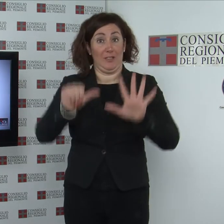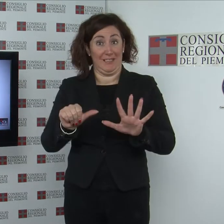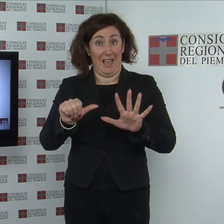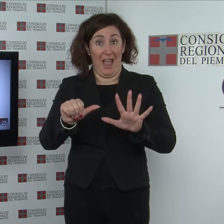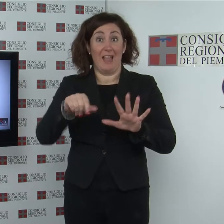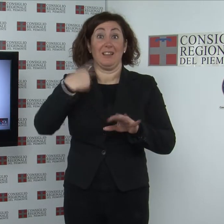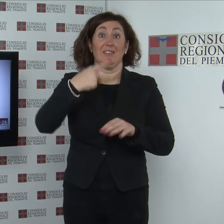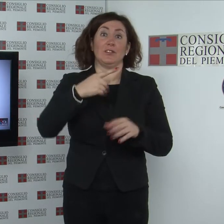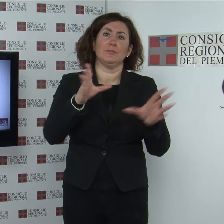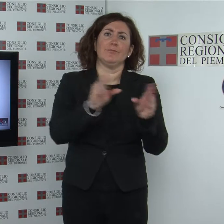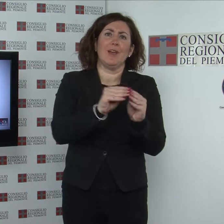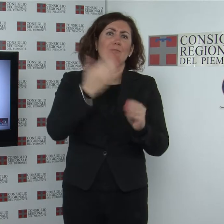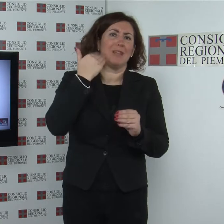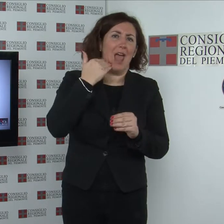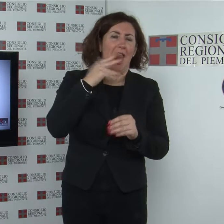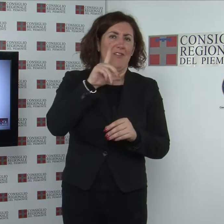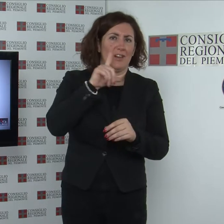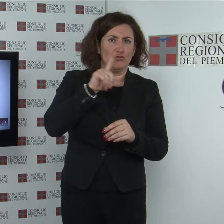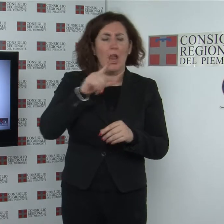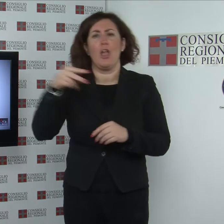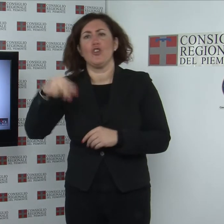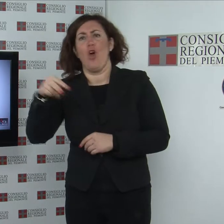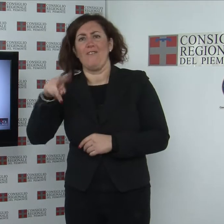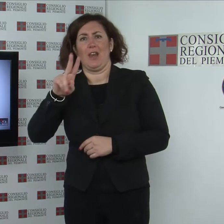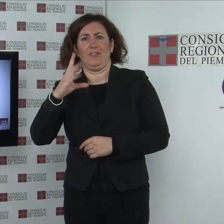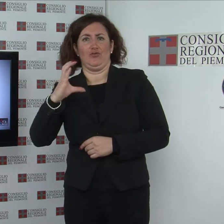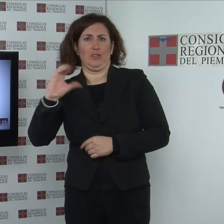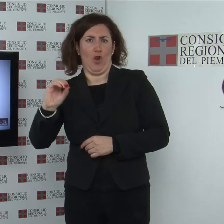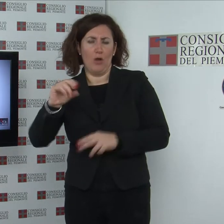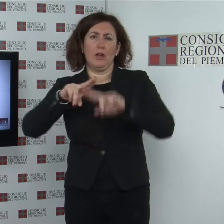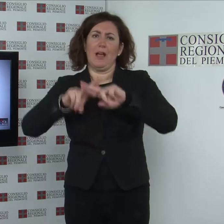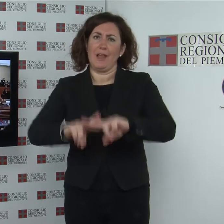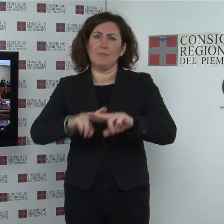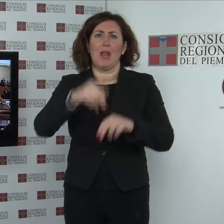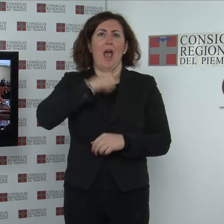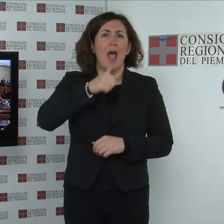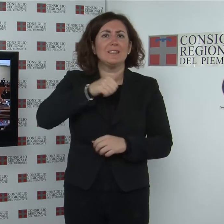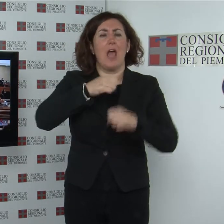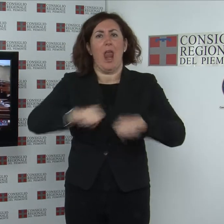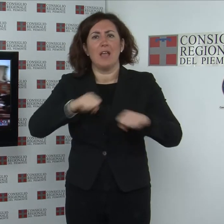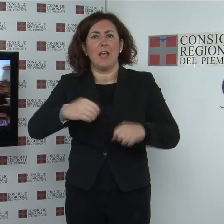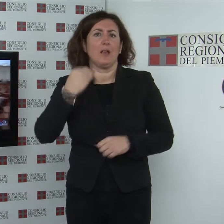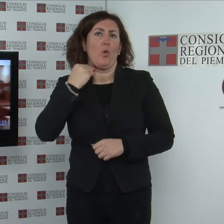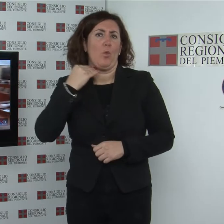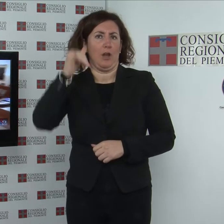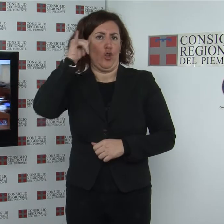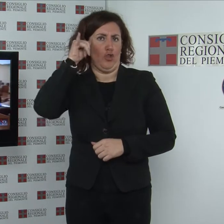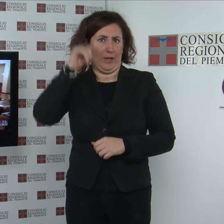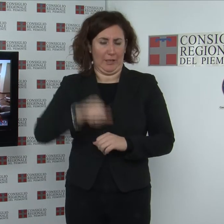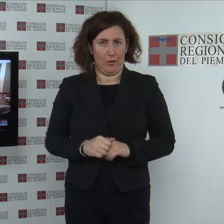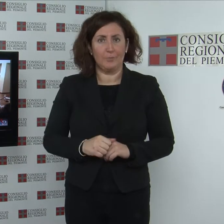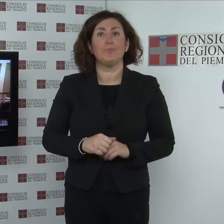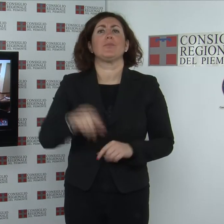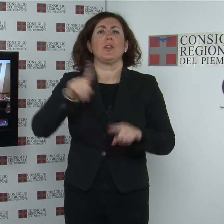vercelli e novara vco e mantenendo quelle di asti alessandria cuneo e torino l'assemblea ha poi approvato l'istituzione del